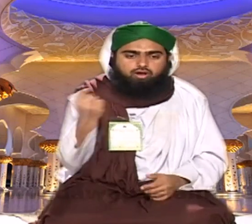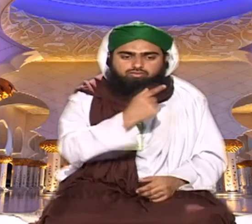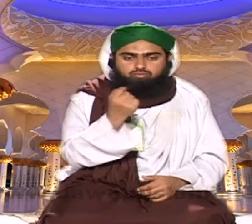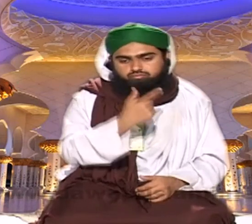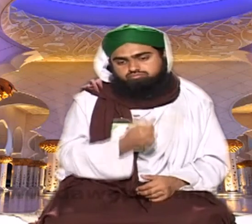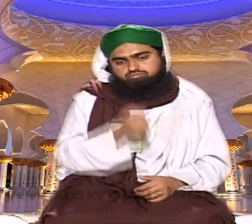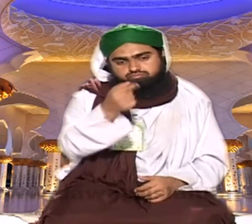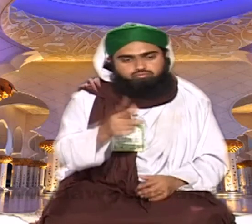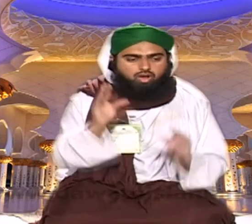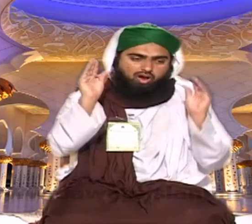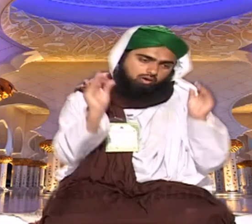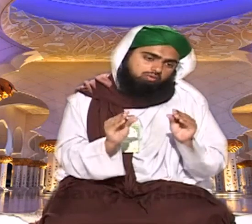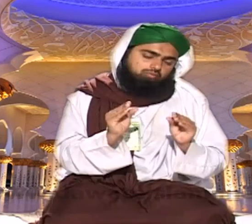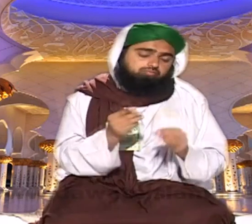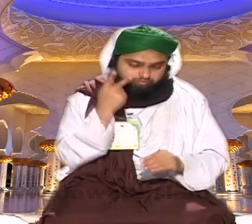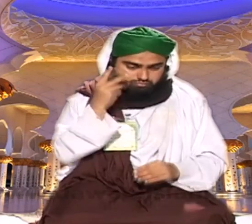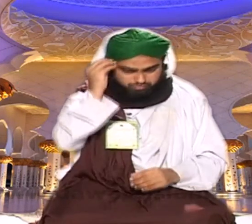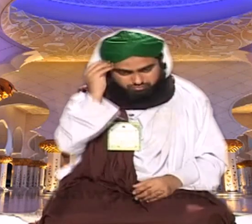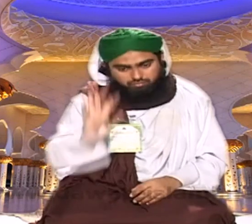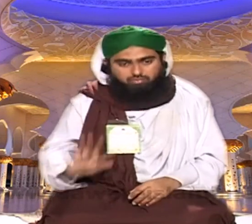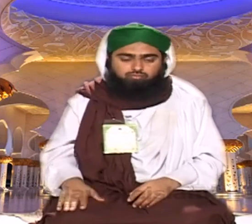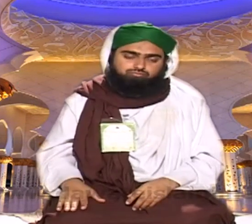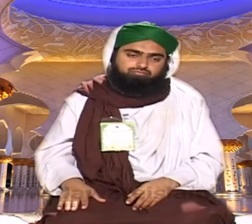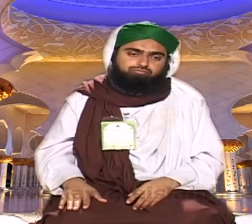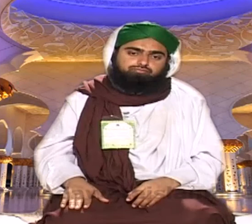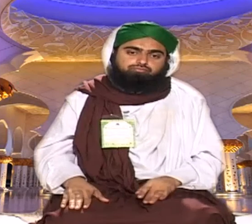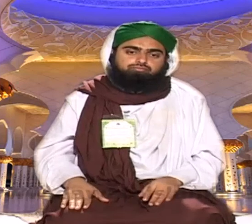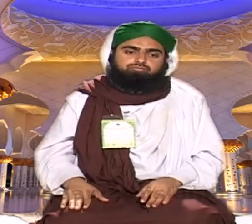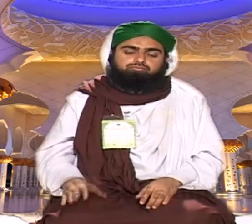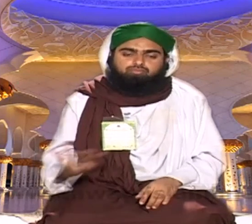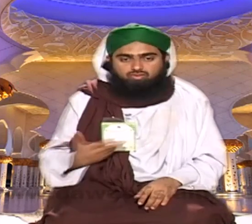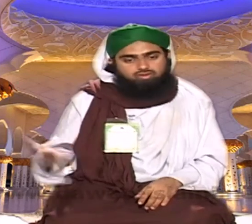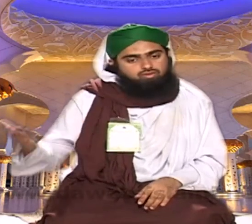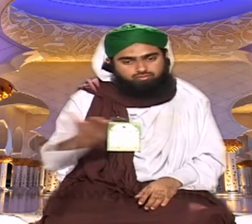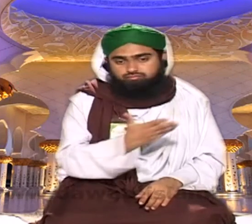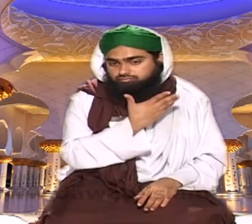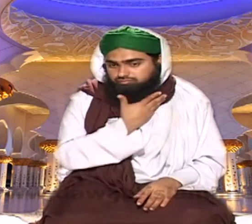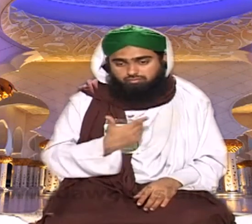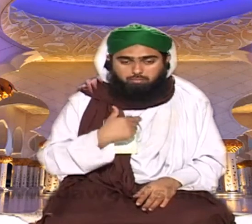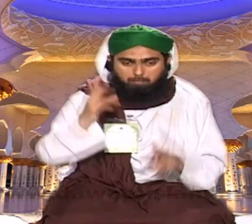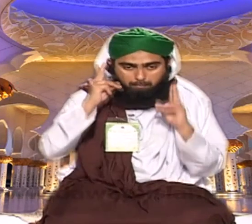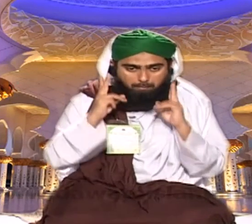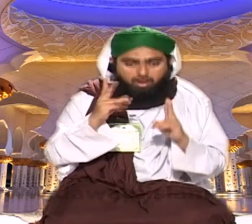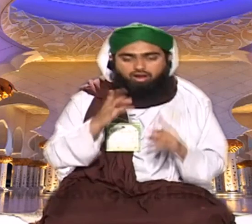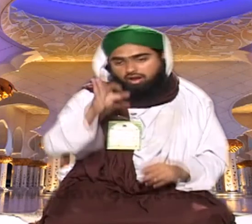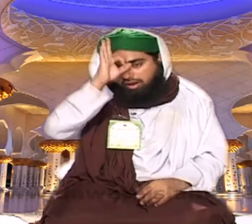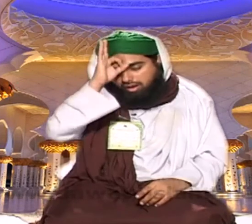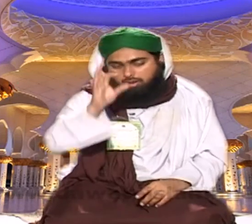استحصال ہوتے رہے ہیں ان کی بچاروں کی تنخواہ بہت کام ہوتی ہیں یہ میں نے عام طور پر دیکھا ہے اس میں ان بچاروں کا کیسے گزارا ہوتے ہیں